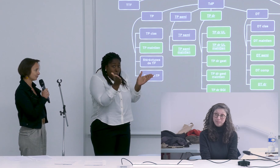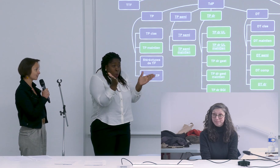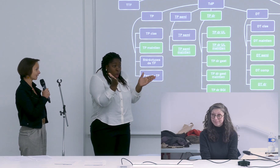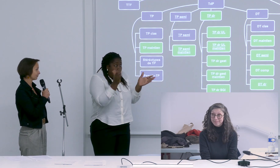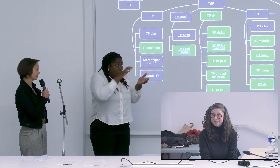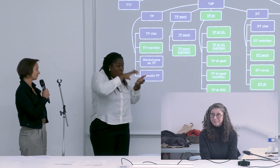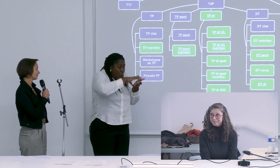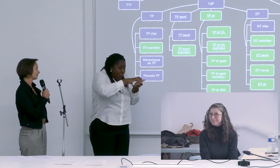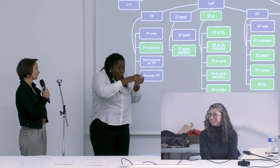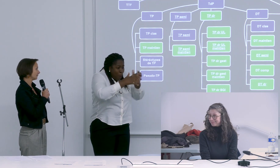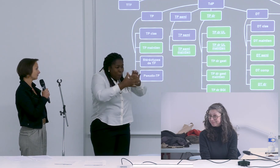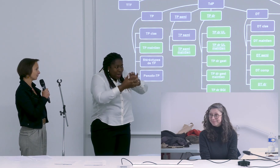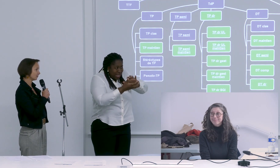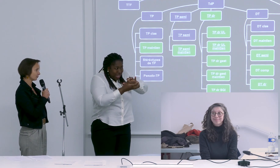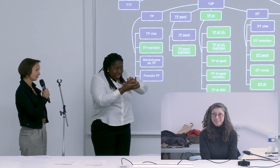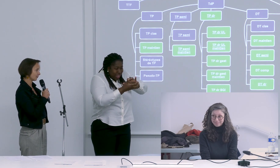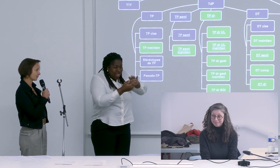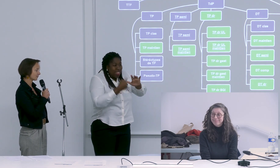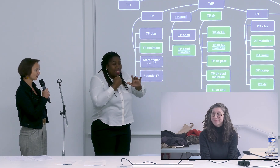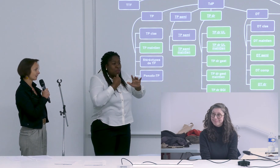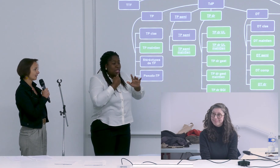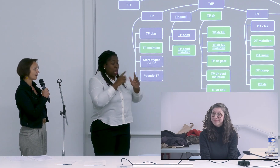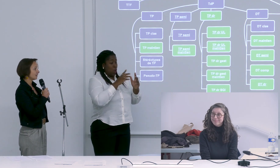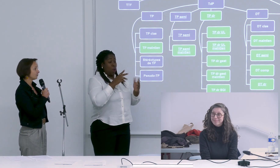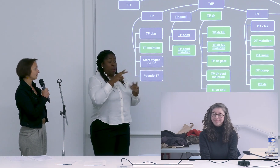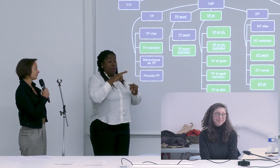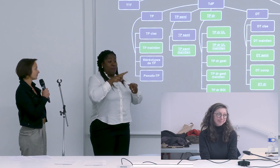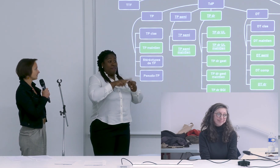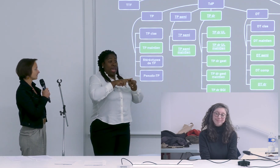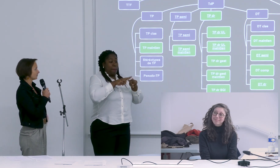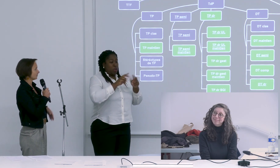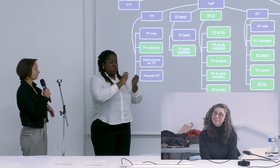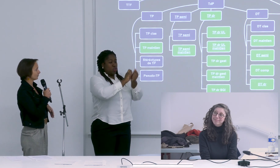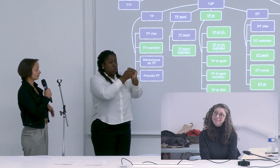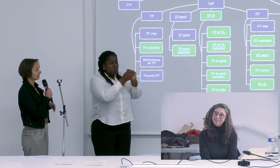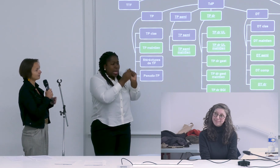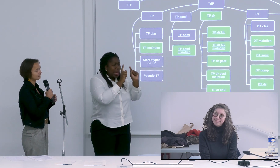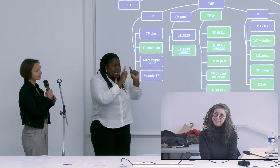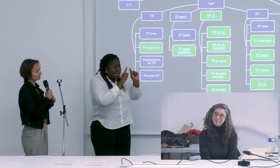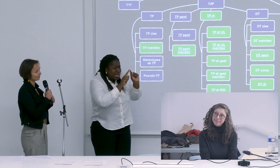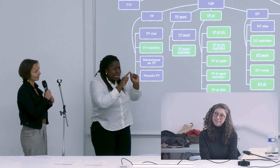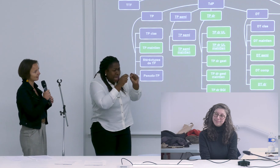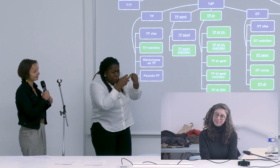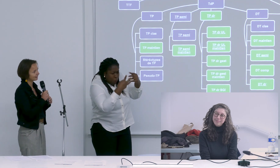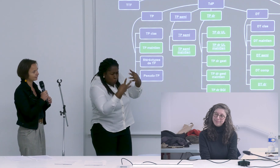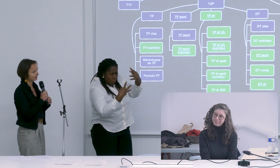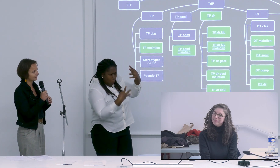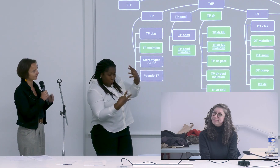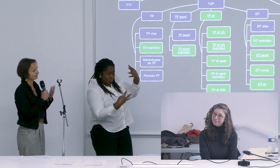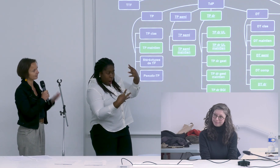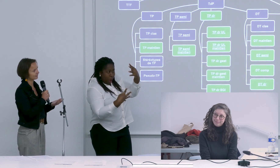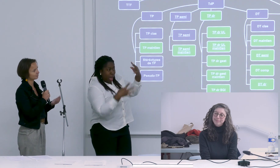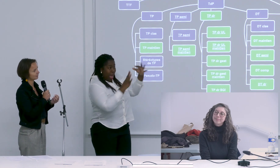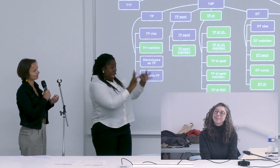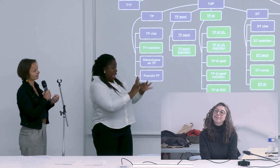'observer énormément de nuances et puis aussi c'est une belle idée alliée avec